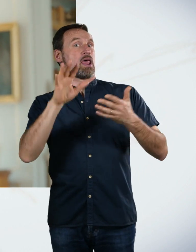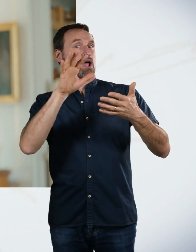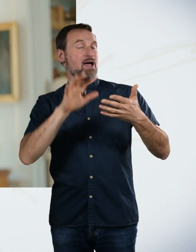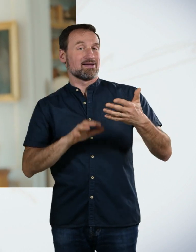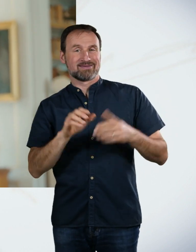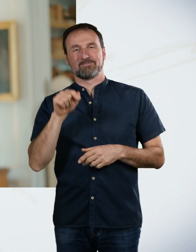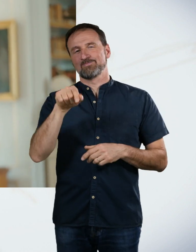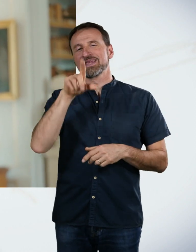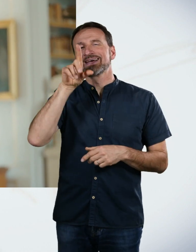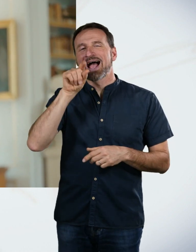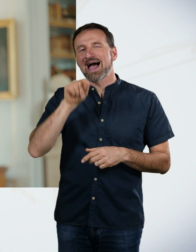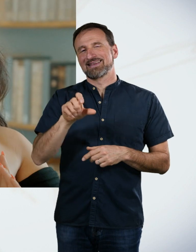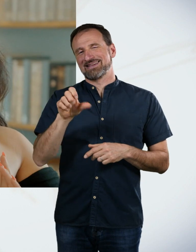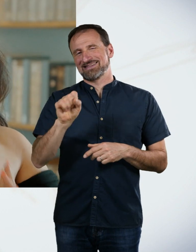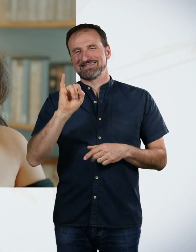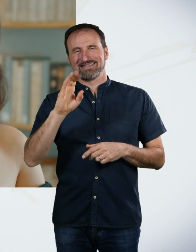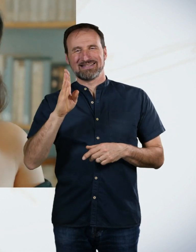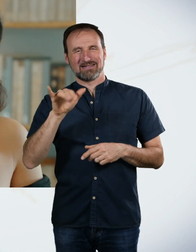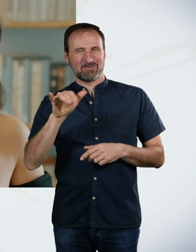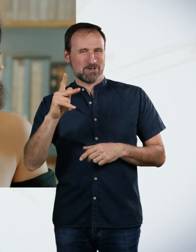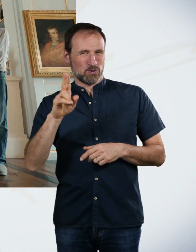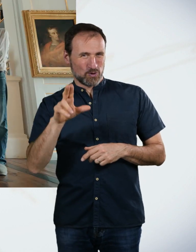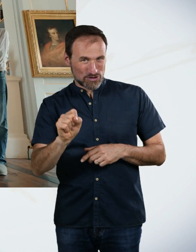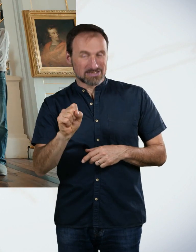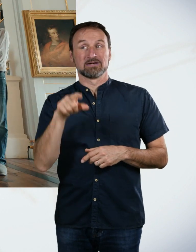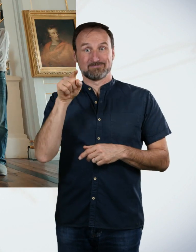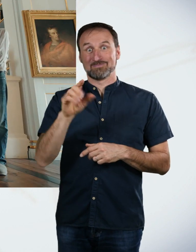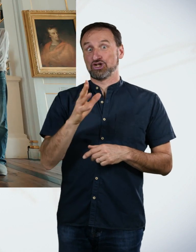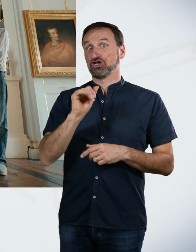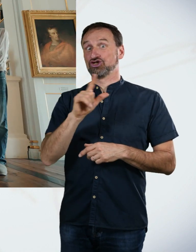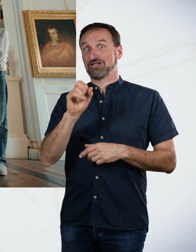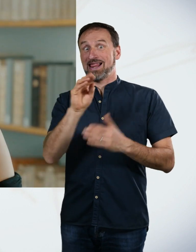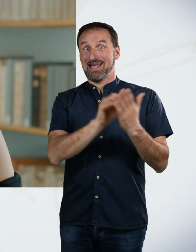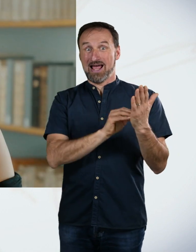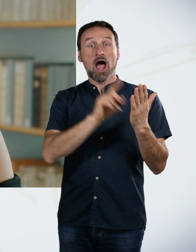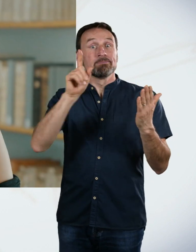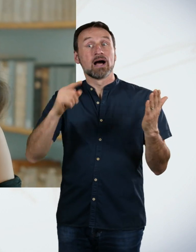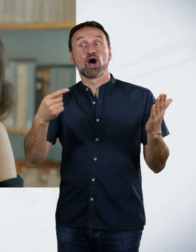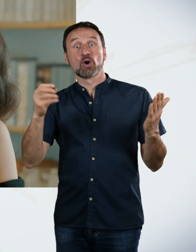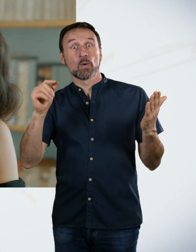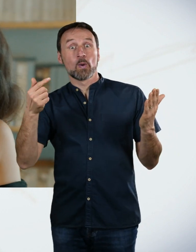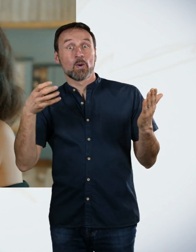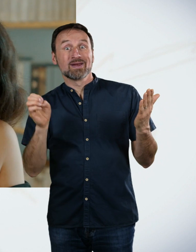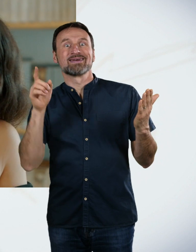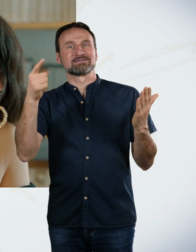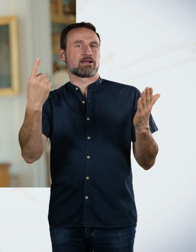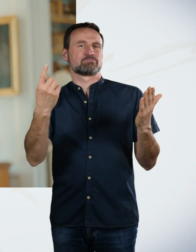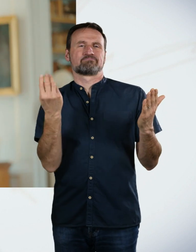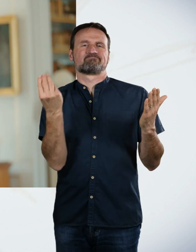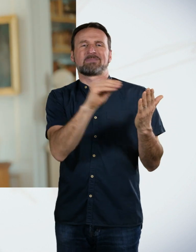Werke Schillers, bei dem Goethe in ausgiebigen Briefverkehr mitwirkte. Teamwork sozusagen. Auch ihr sollt heute